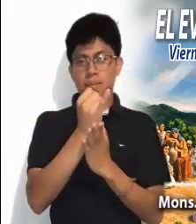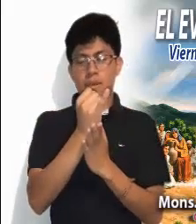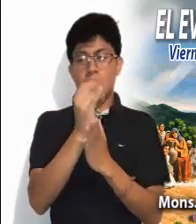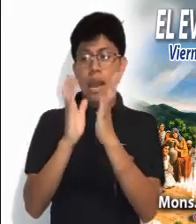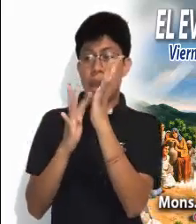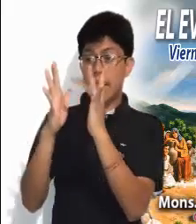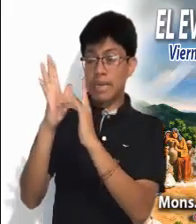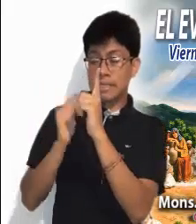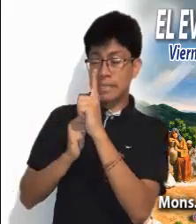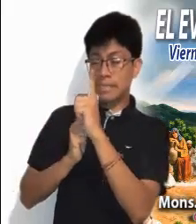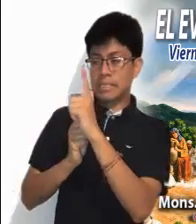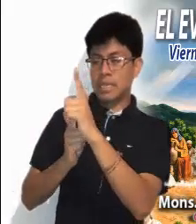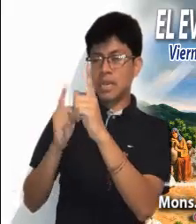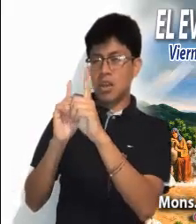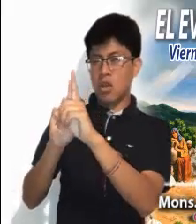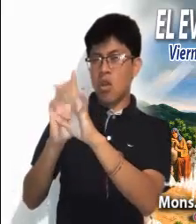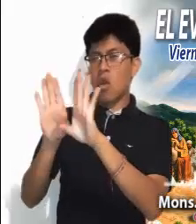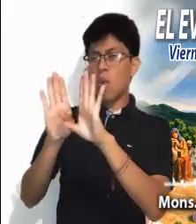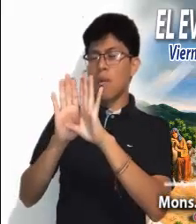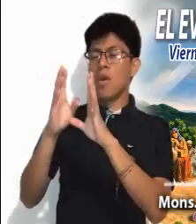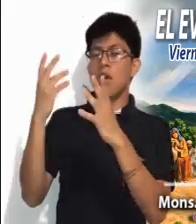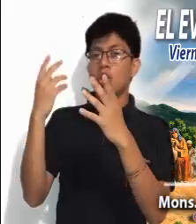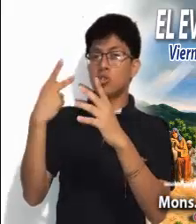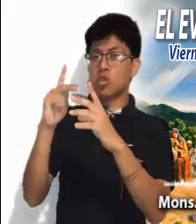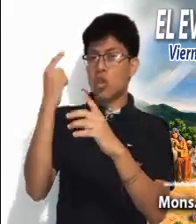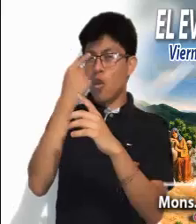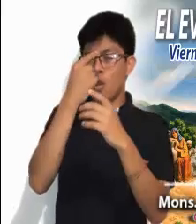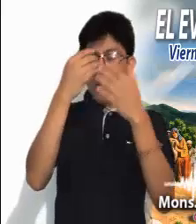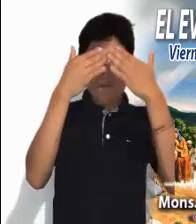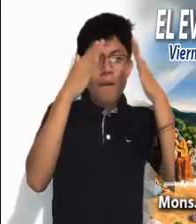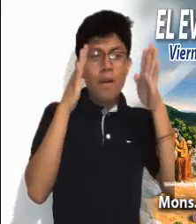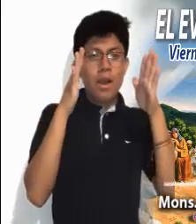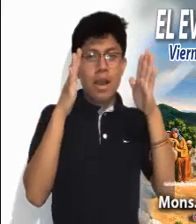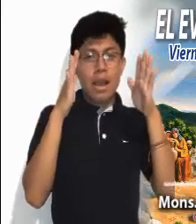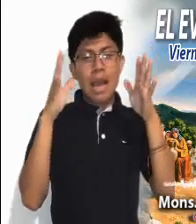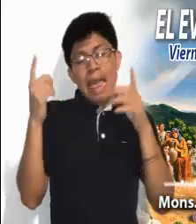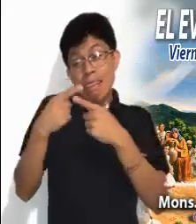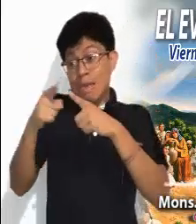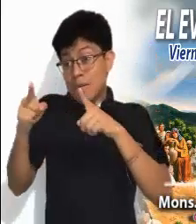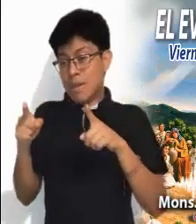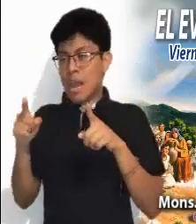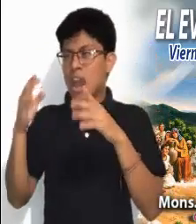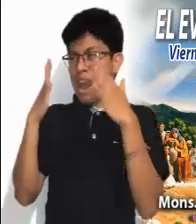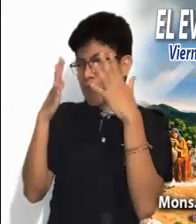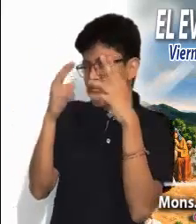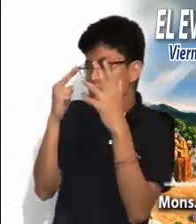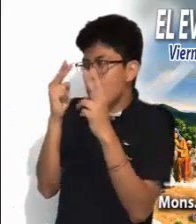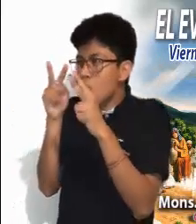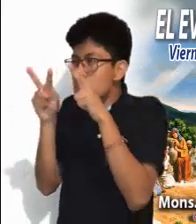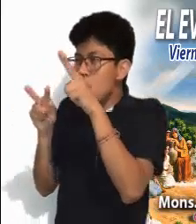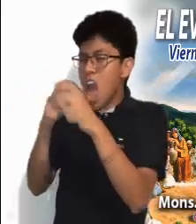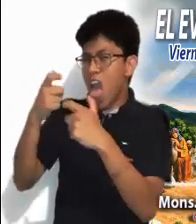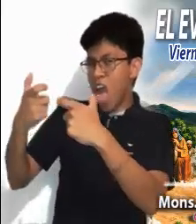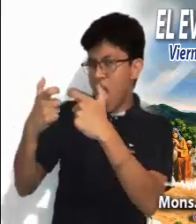aprender a mirar el mundo con los ojos de Jesús. Es muy distinto mirarlo con ojos